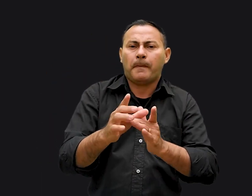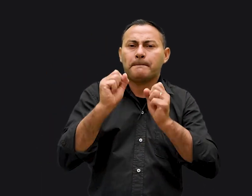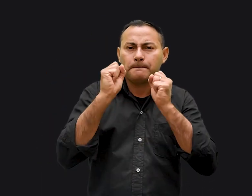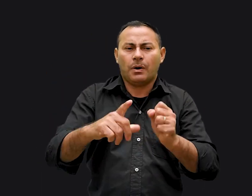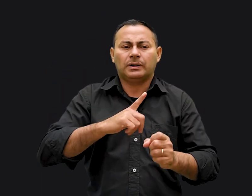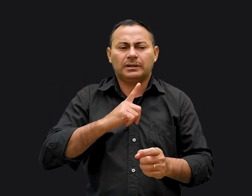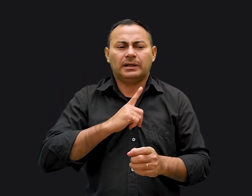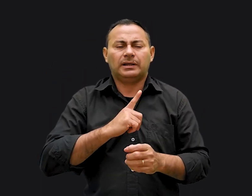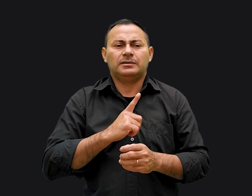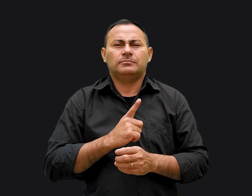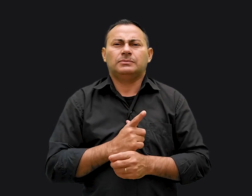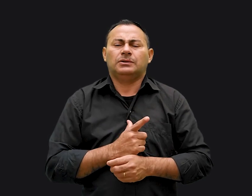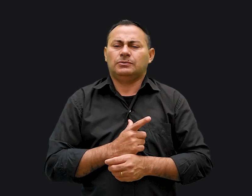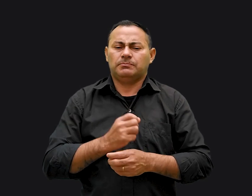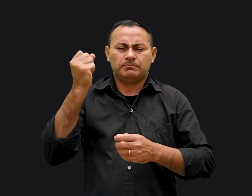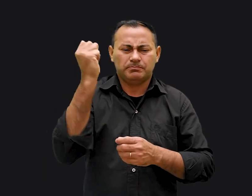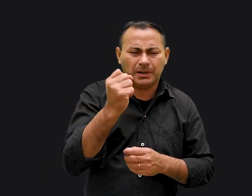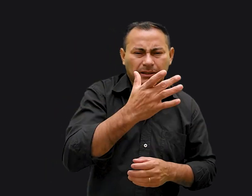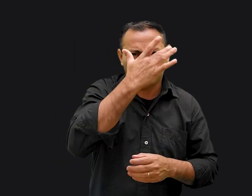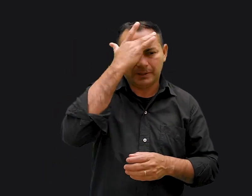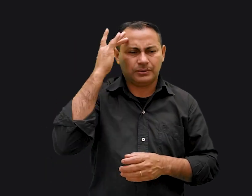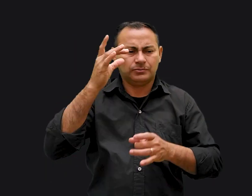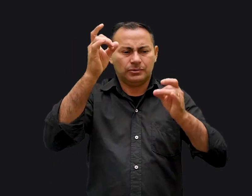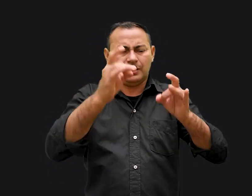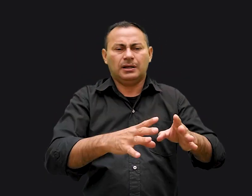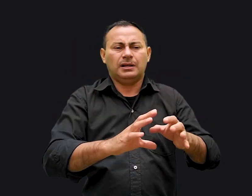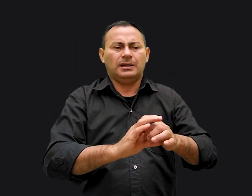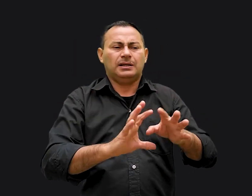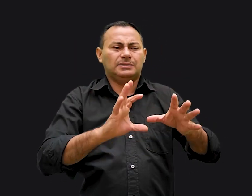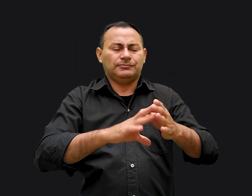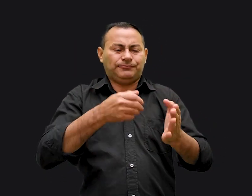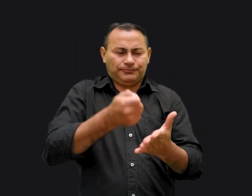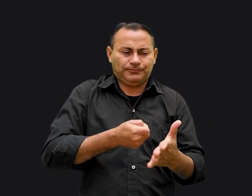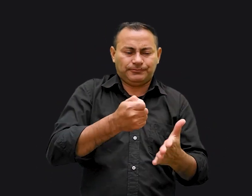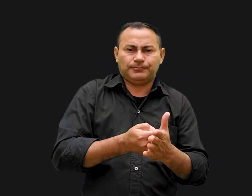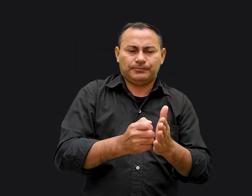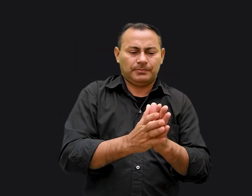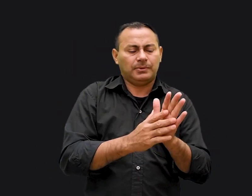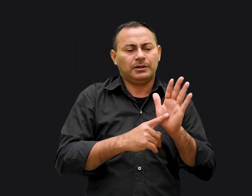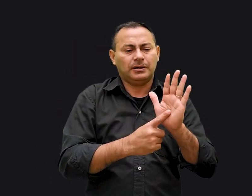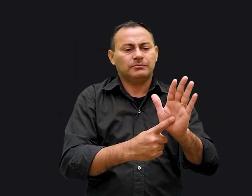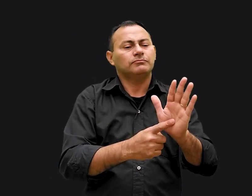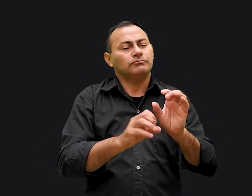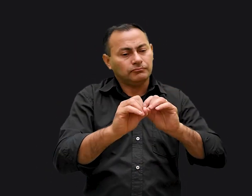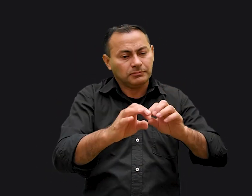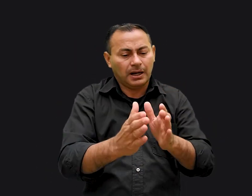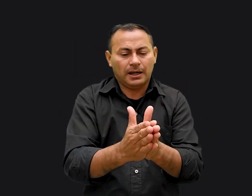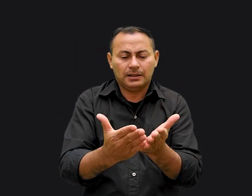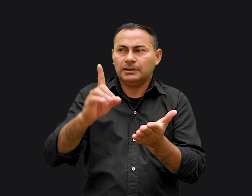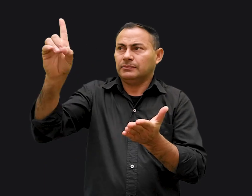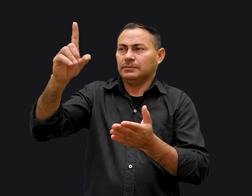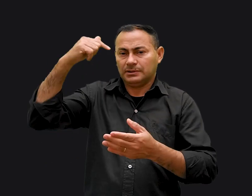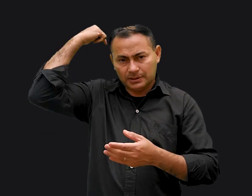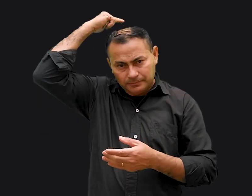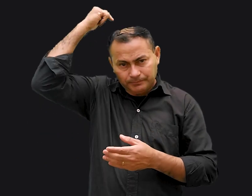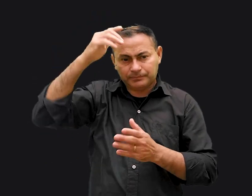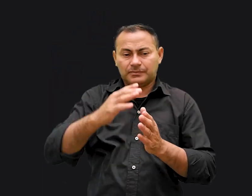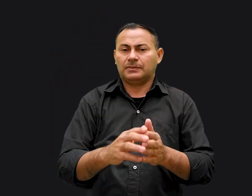você pode devastar vidas e pessoas, lançando legalisticamente a Bíblia sagrada a eles. A Bíblia não pode jamais